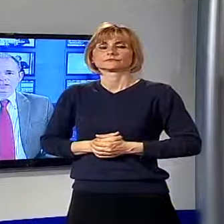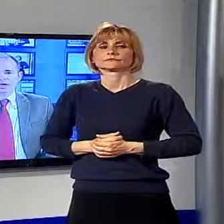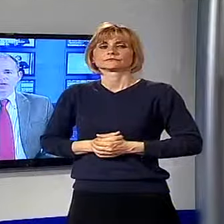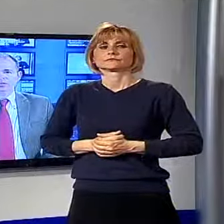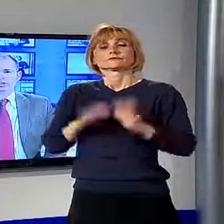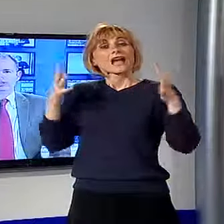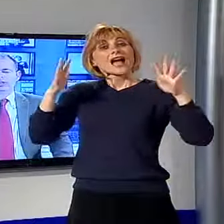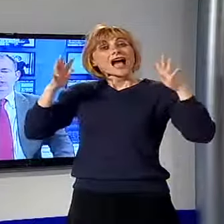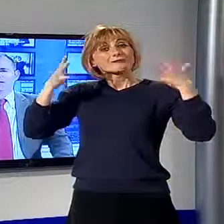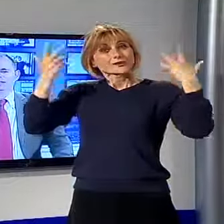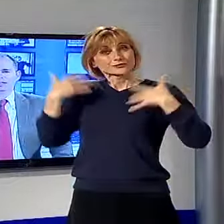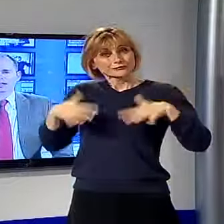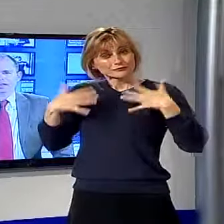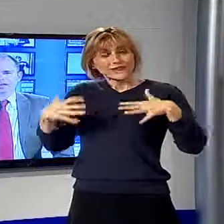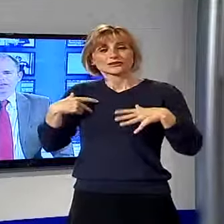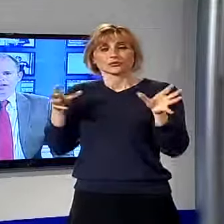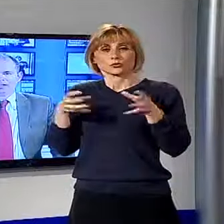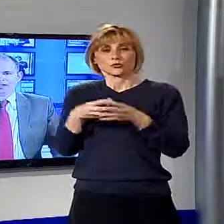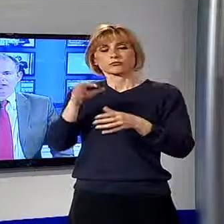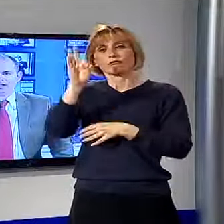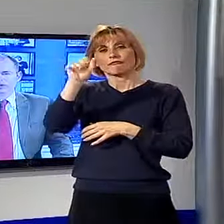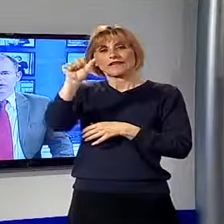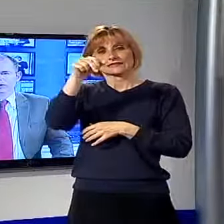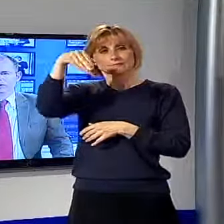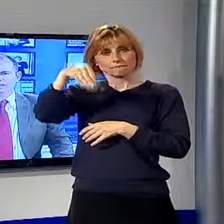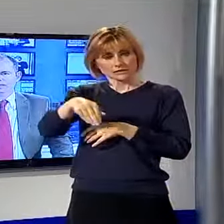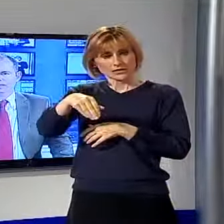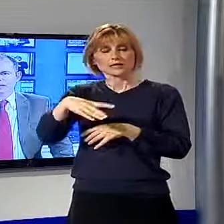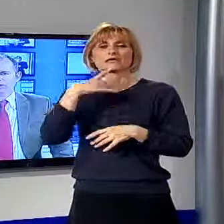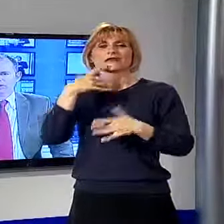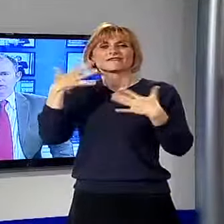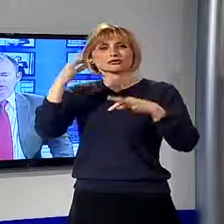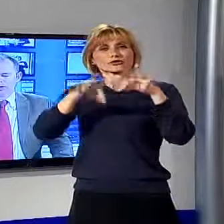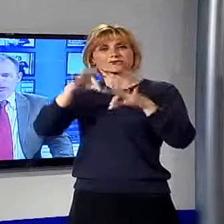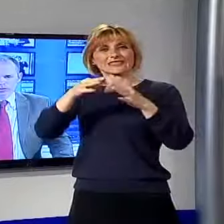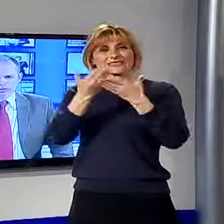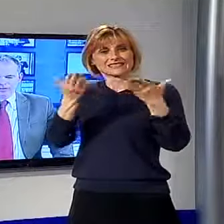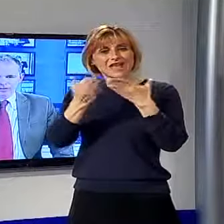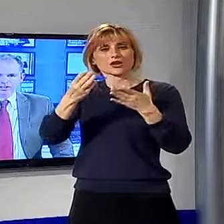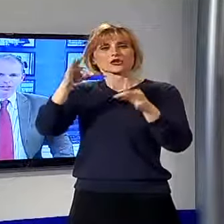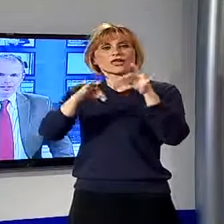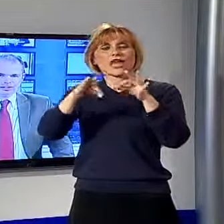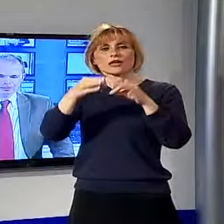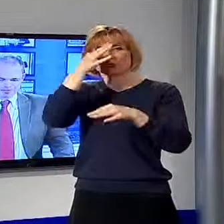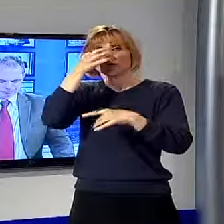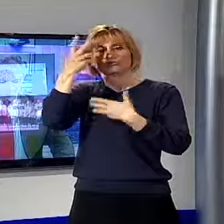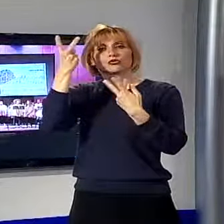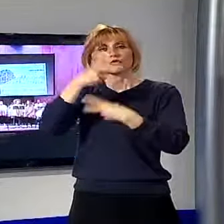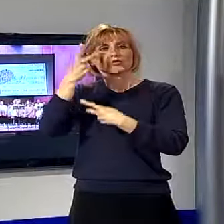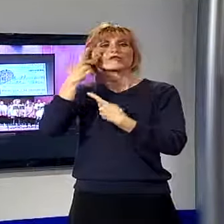Tanti applausi per i ragazzi della FASM che si sono esibiti al Teatro del Giglio di Luca. Vediamo il servizio.